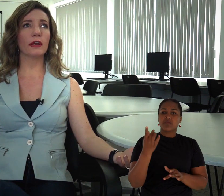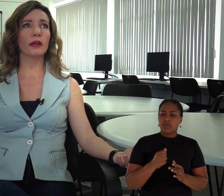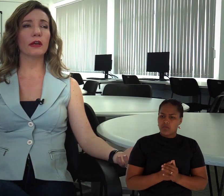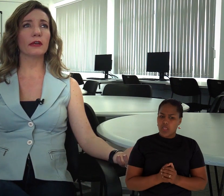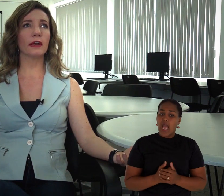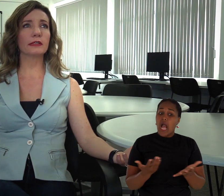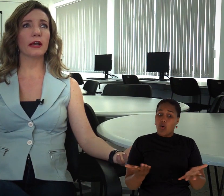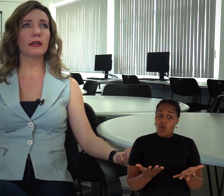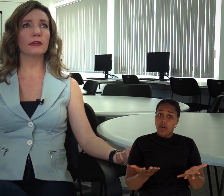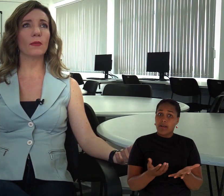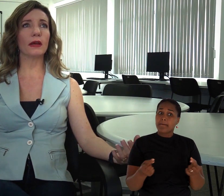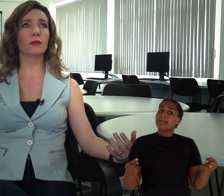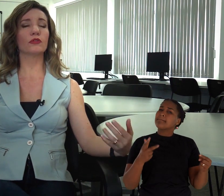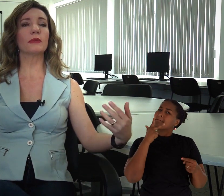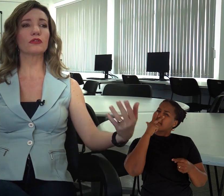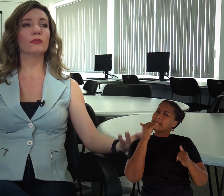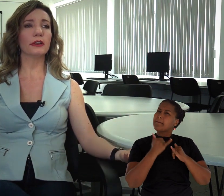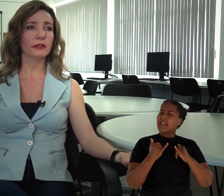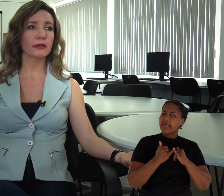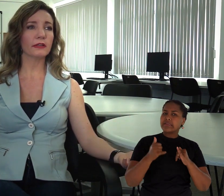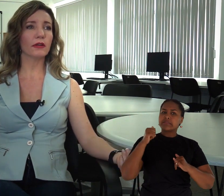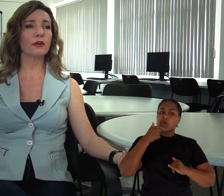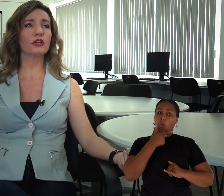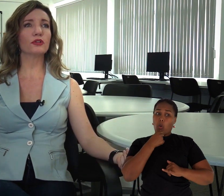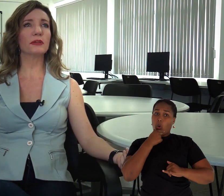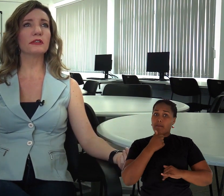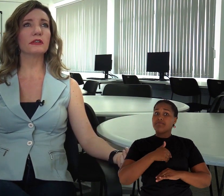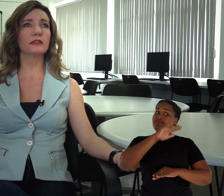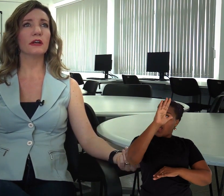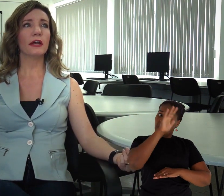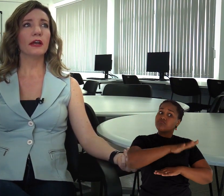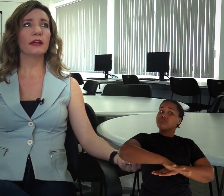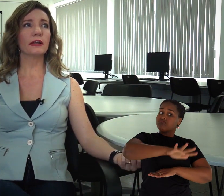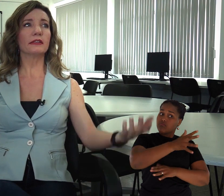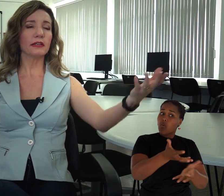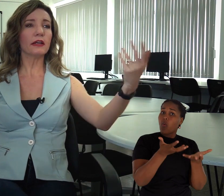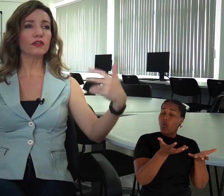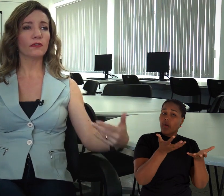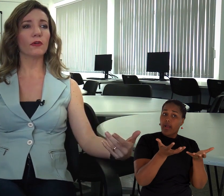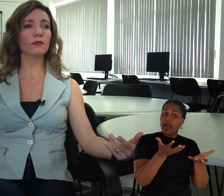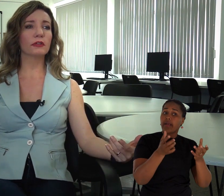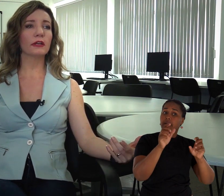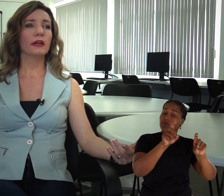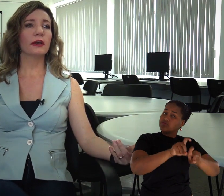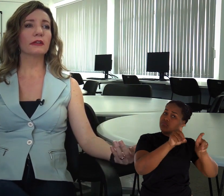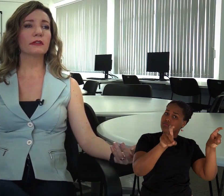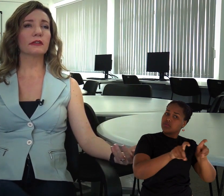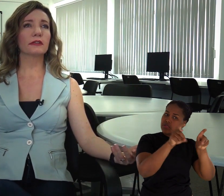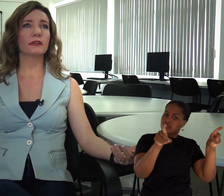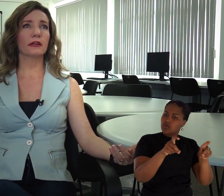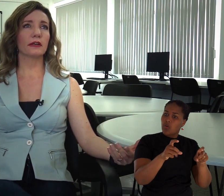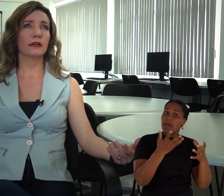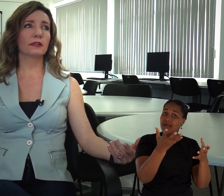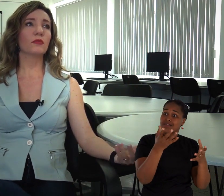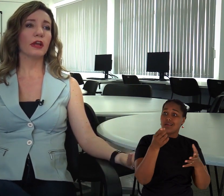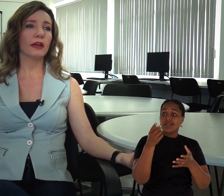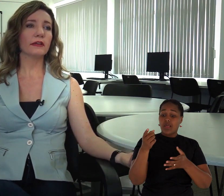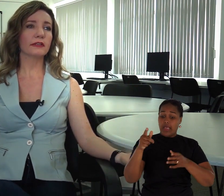hoje que essa área está uma área muito masculina, então a gente precisa trazer de volta as